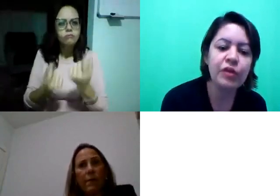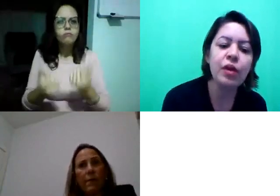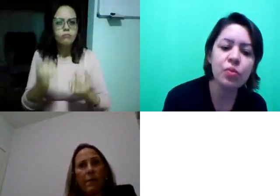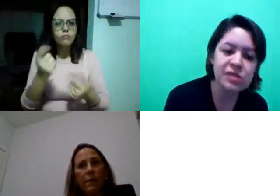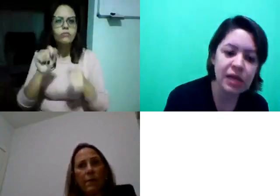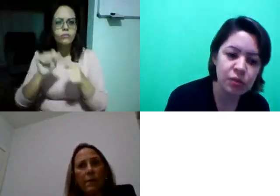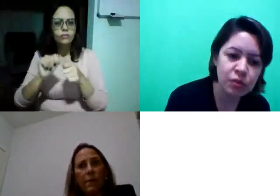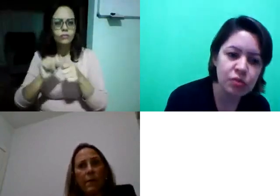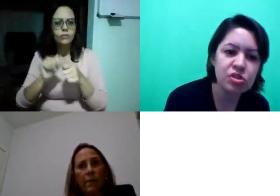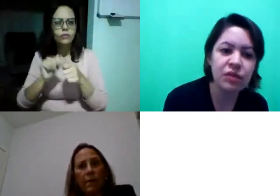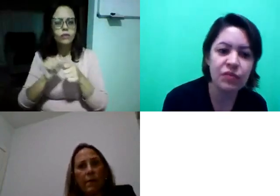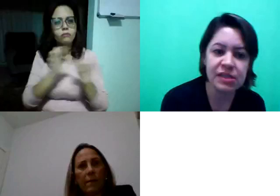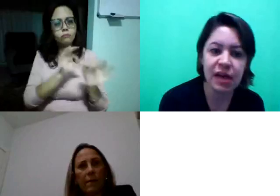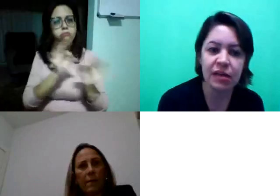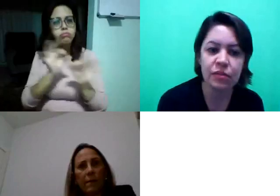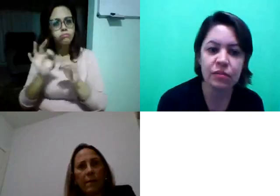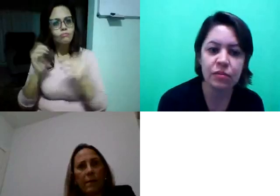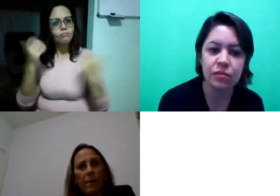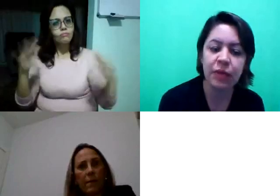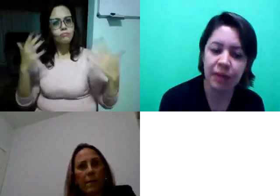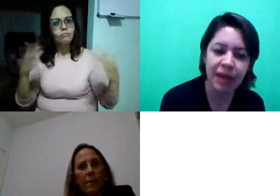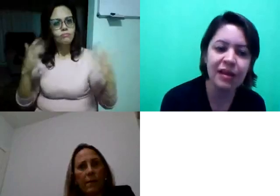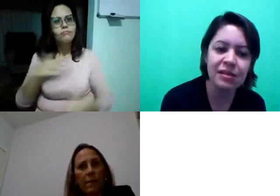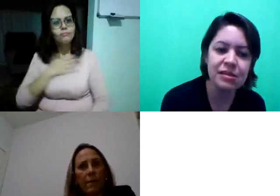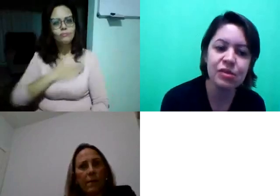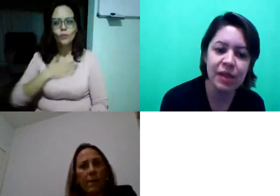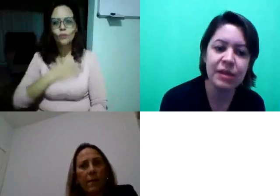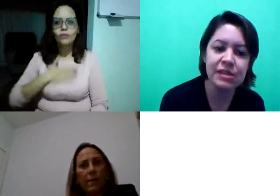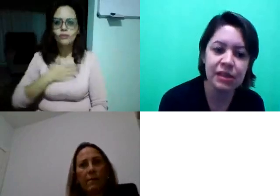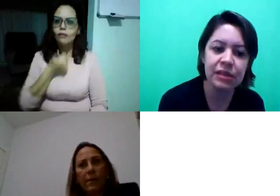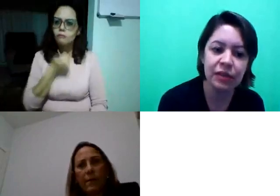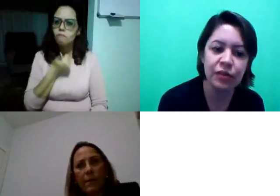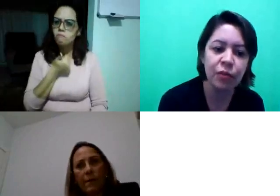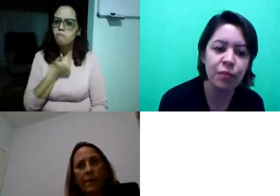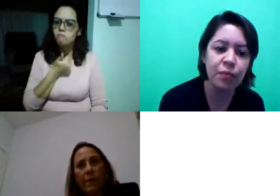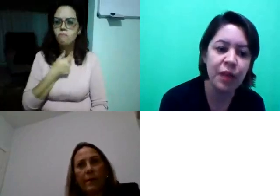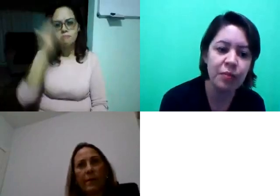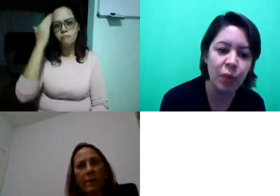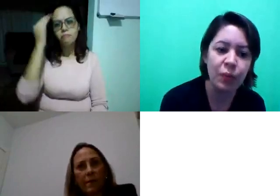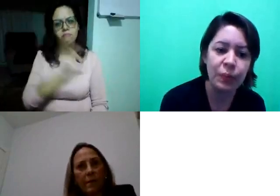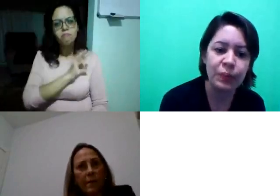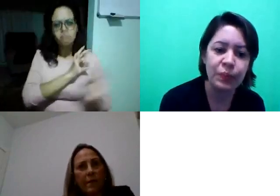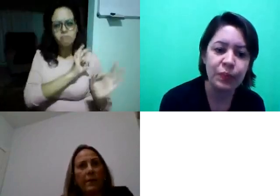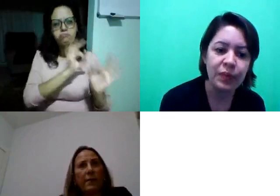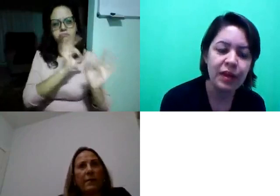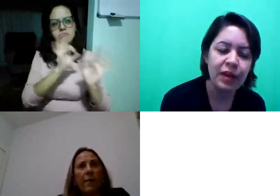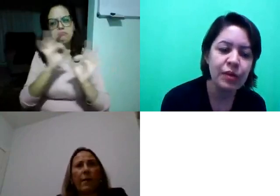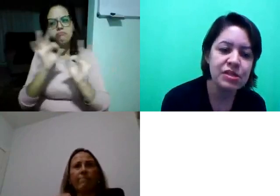Eu vi que alguns alunos já fizeram. Parabéns, gostei bastante. Ficou bem bom.